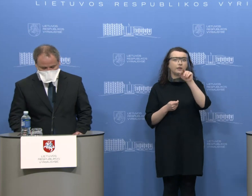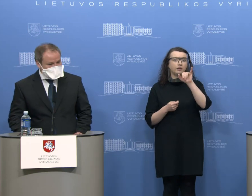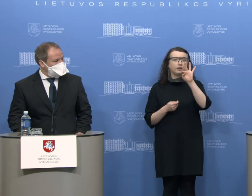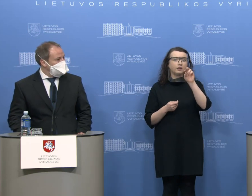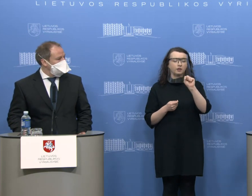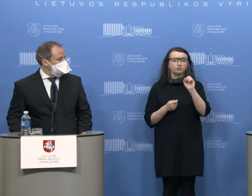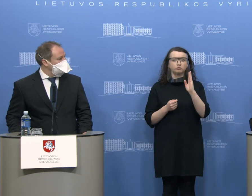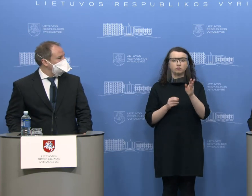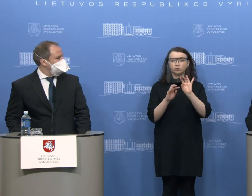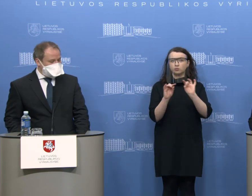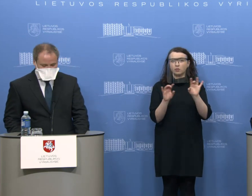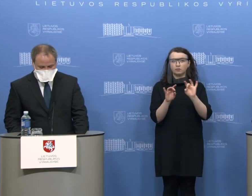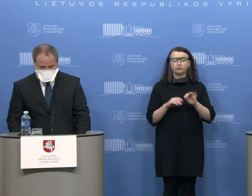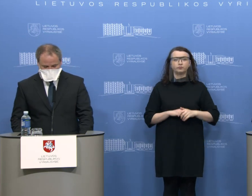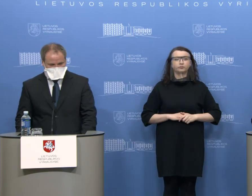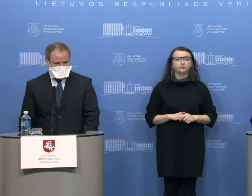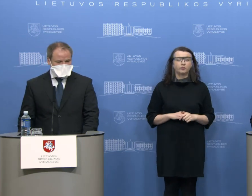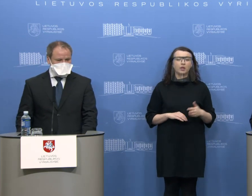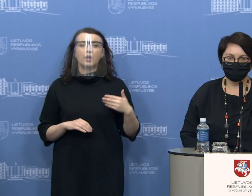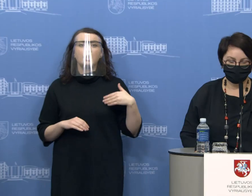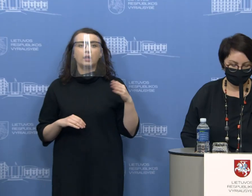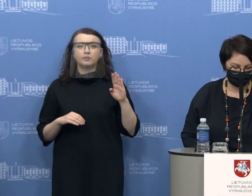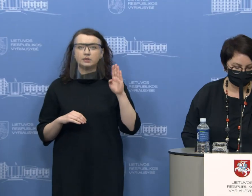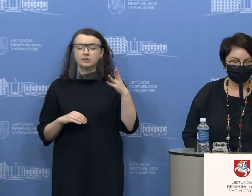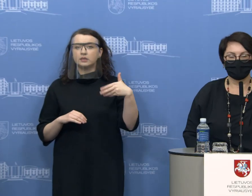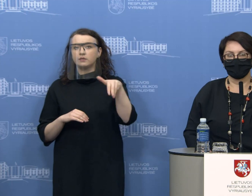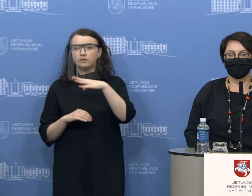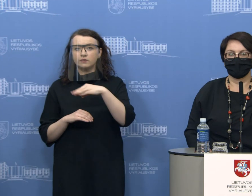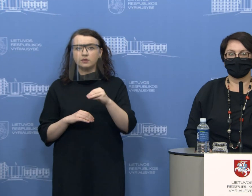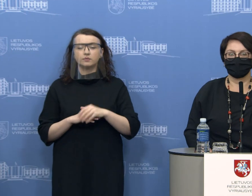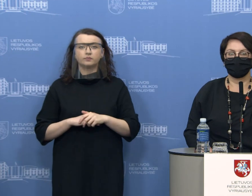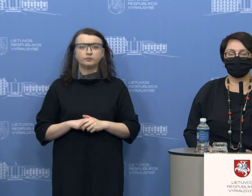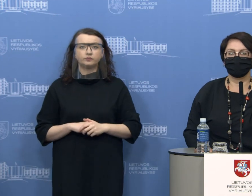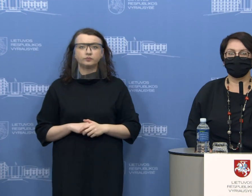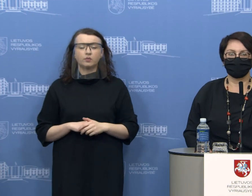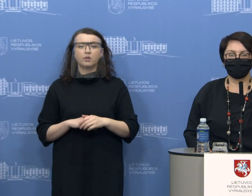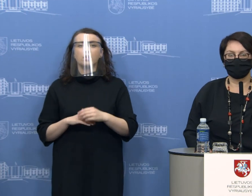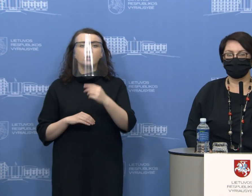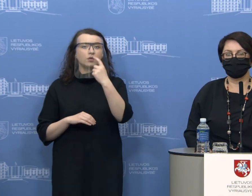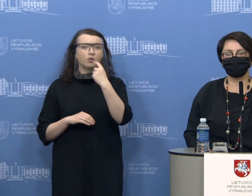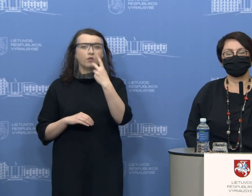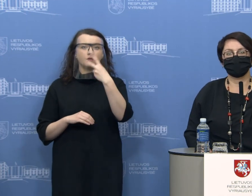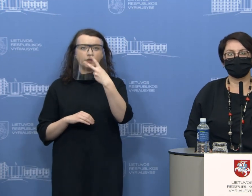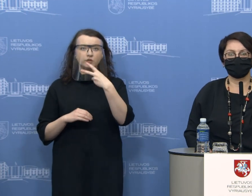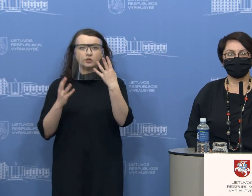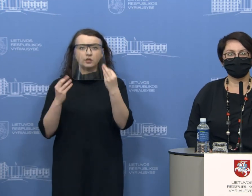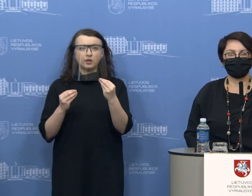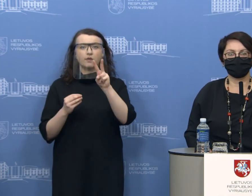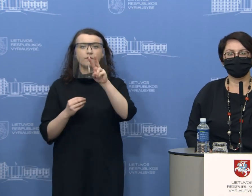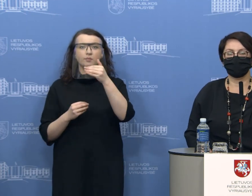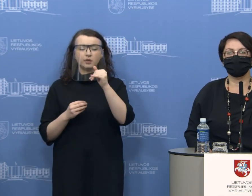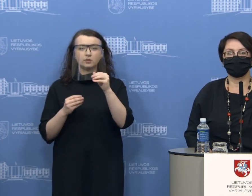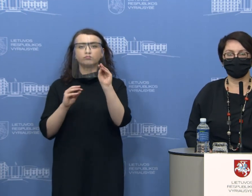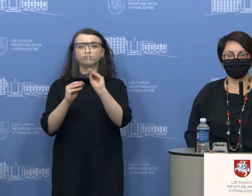Janušienio. Prašom, Edita. Labas rytas visiems. Kovo 20 VMI sudarė ir